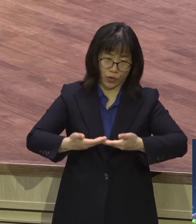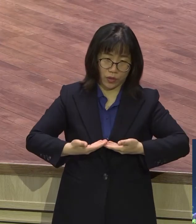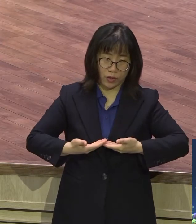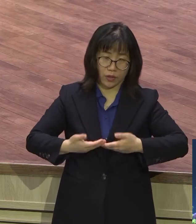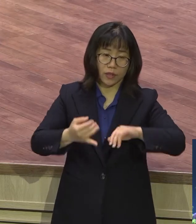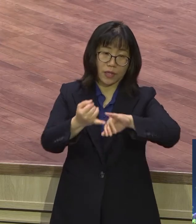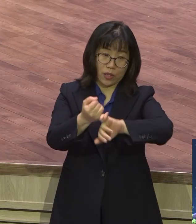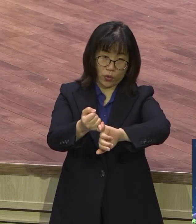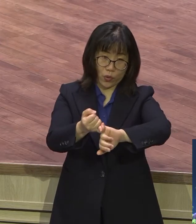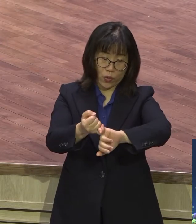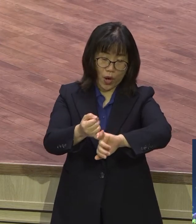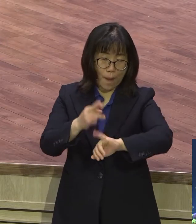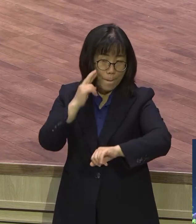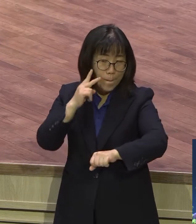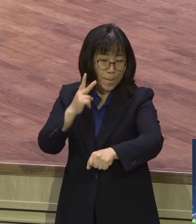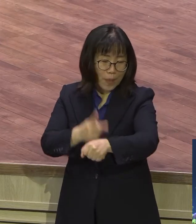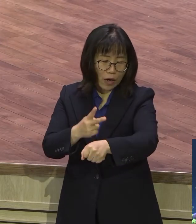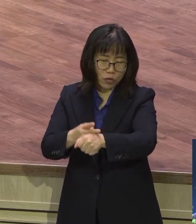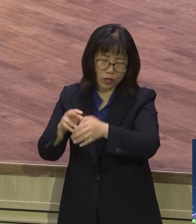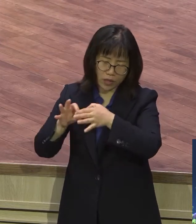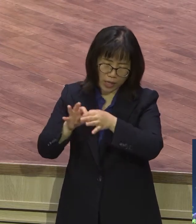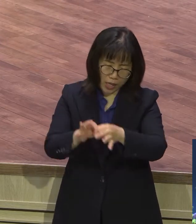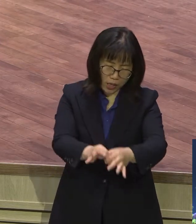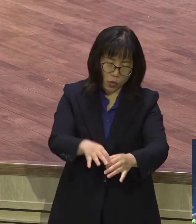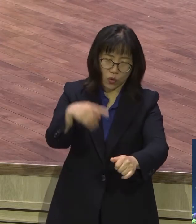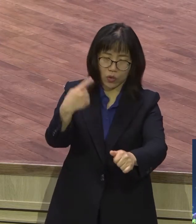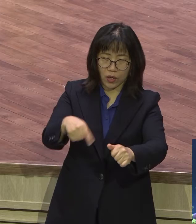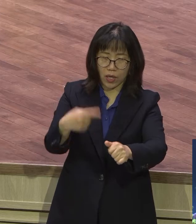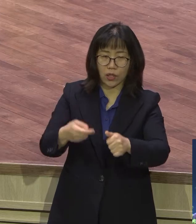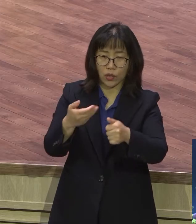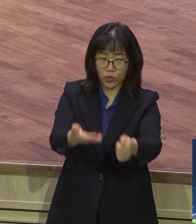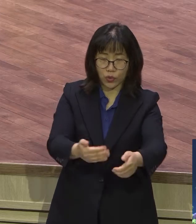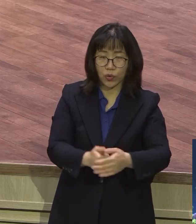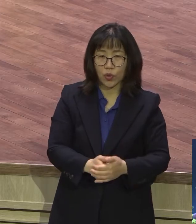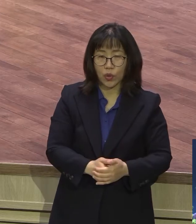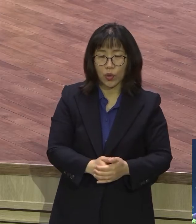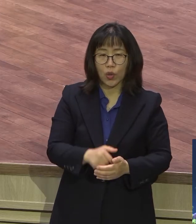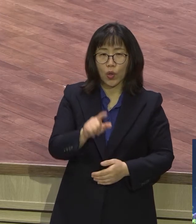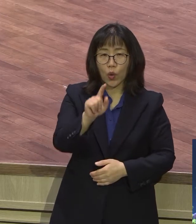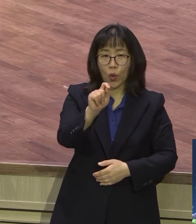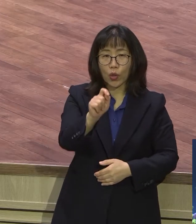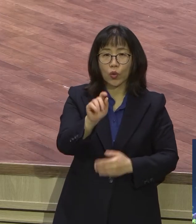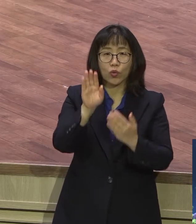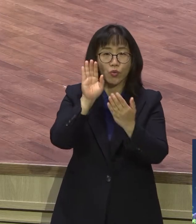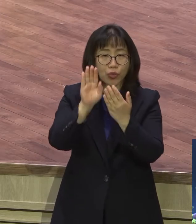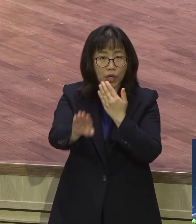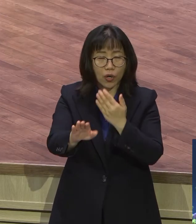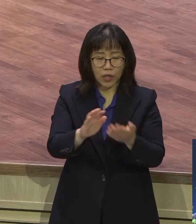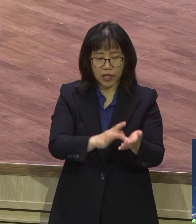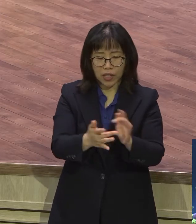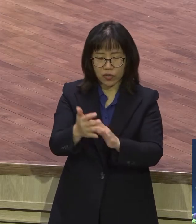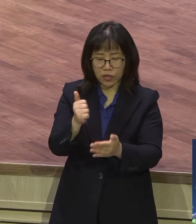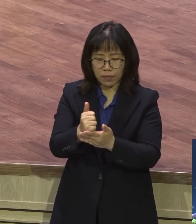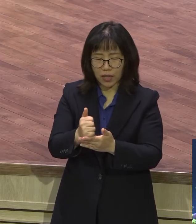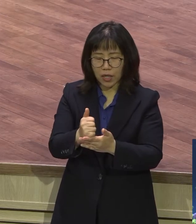반복적으로 이걸 강조했습니다 본도구서 8장 9절에 보면 예수 글씨도가 부유하신 분이라는 사실이 밝히고 있어요